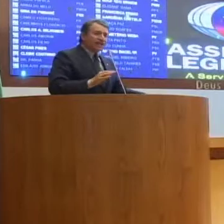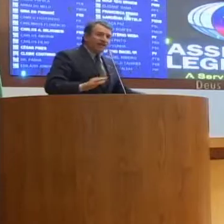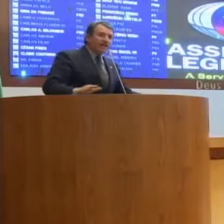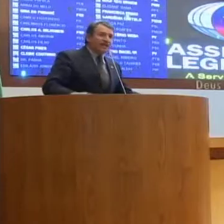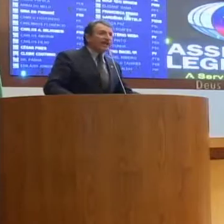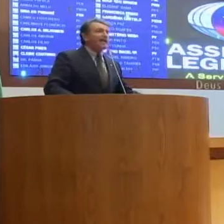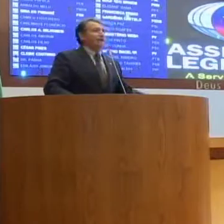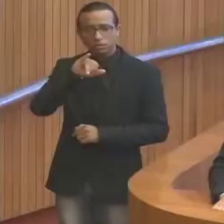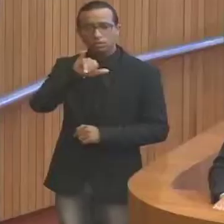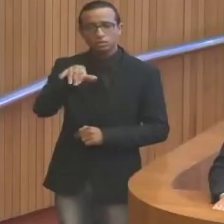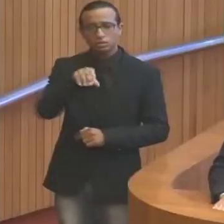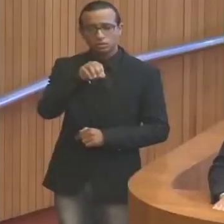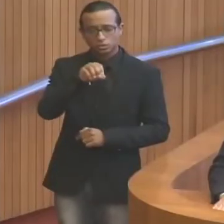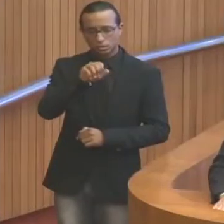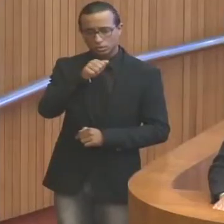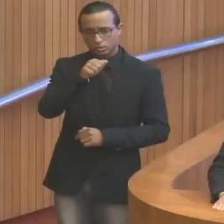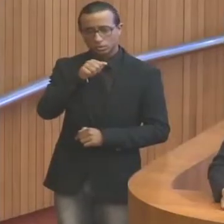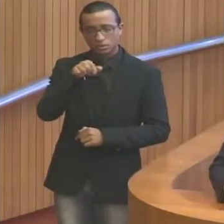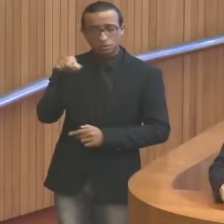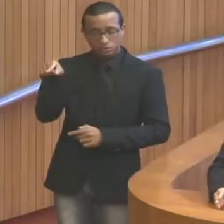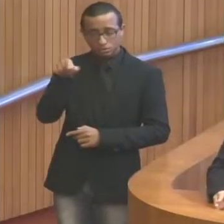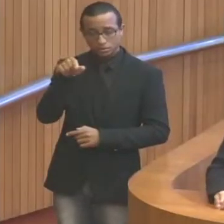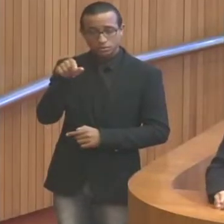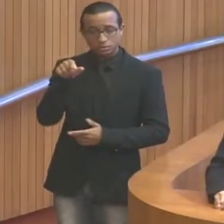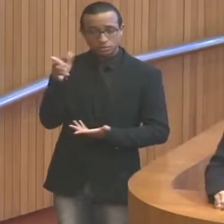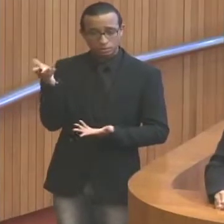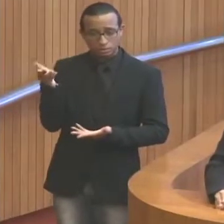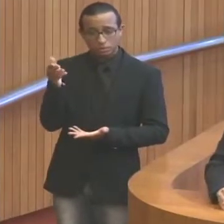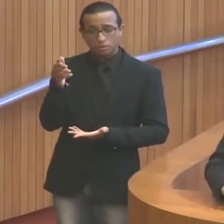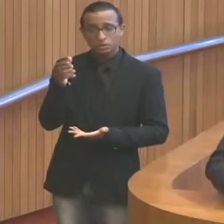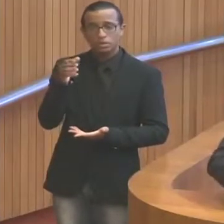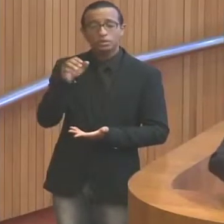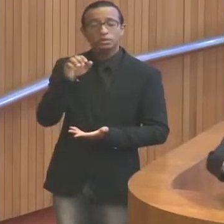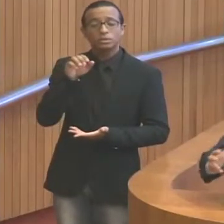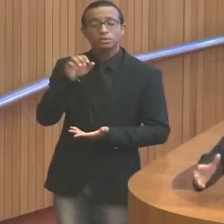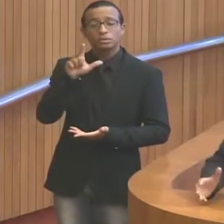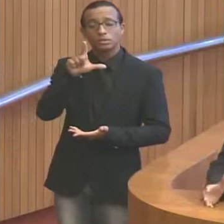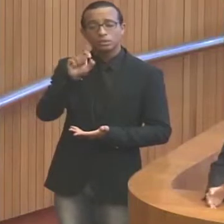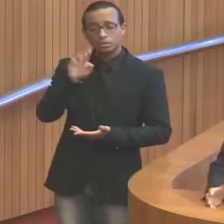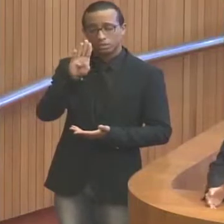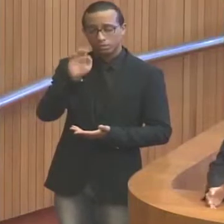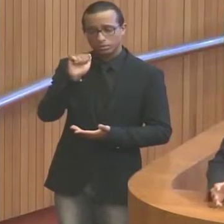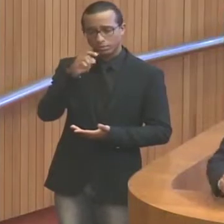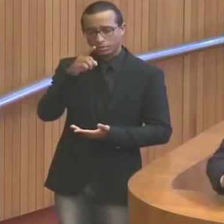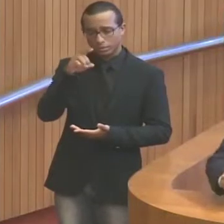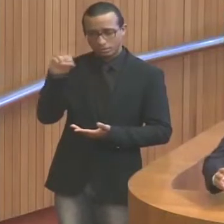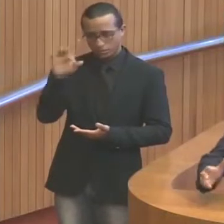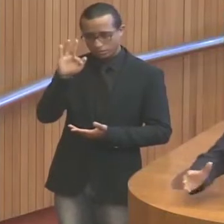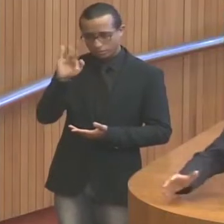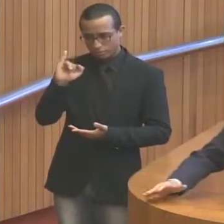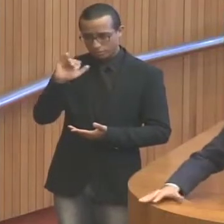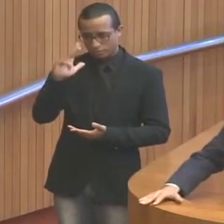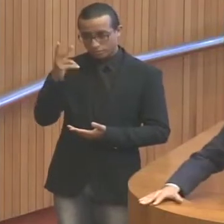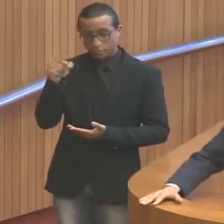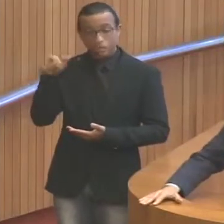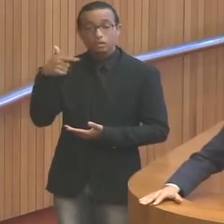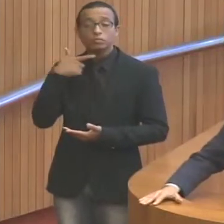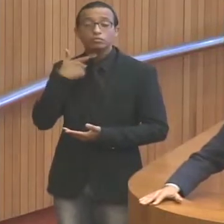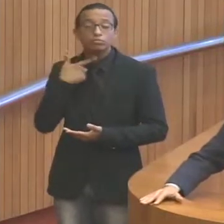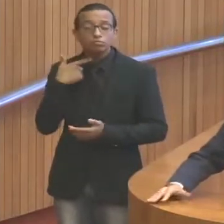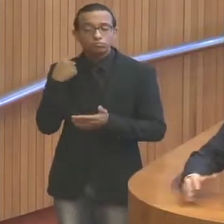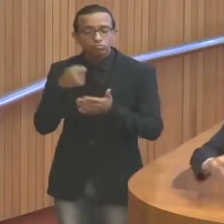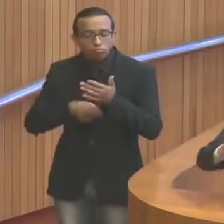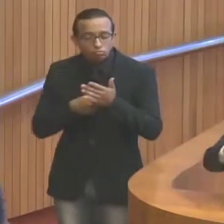Filho se defender. E, evidentemente, que nós estamos aqui. Quero dizer, a vossa excelência,